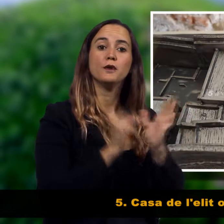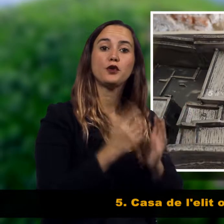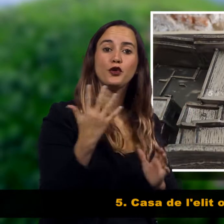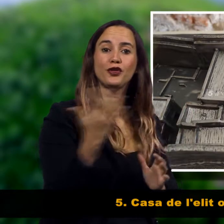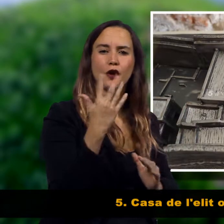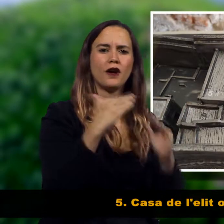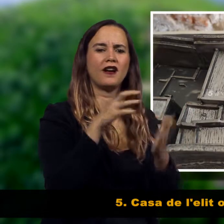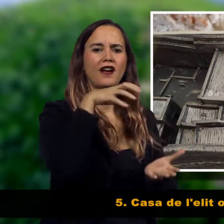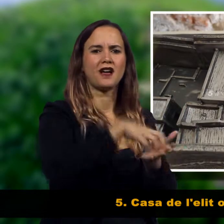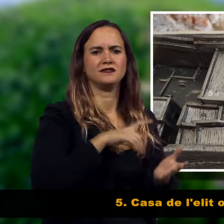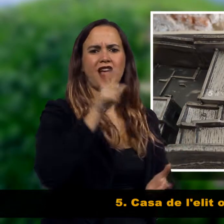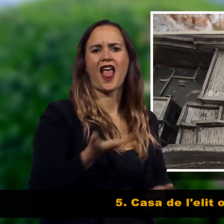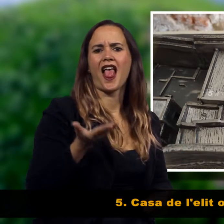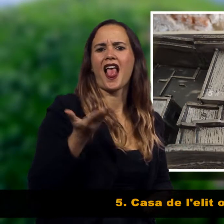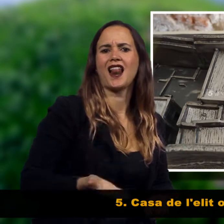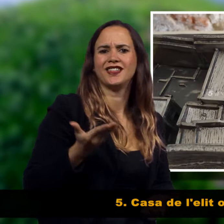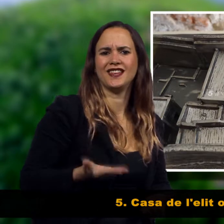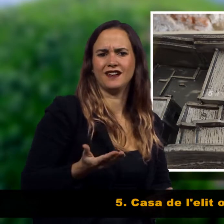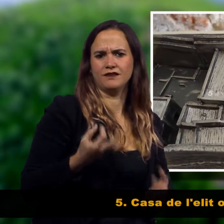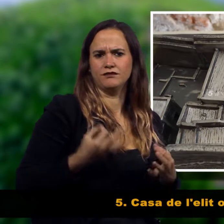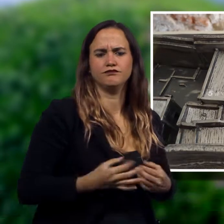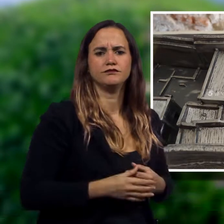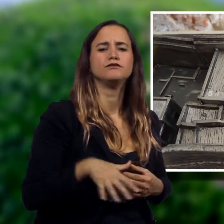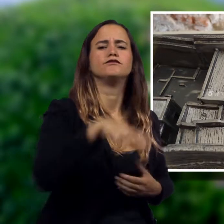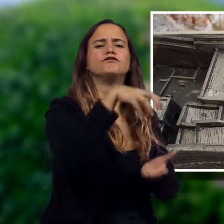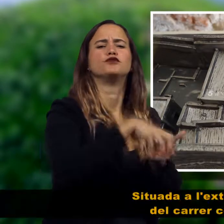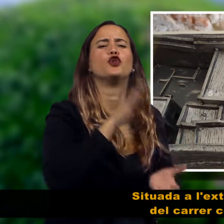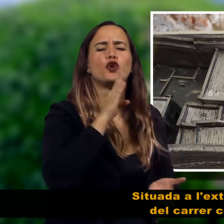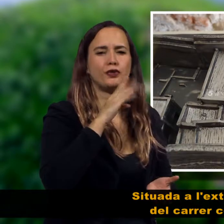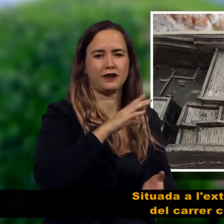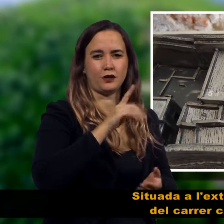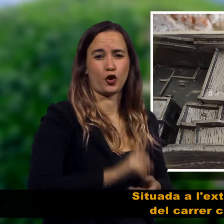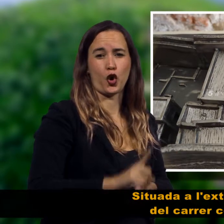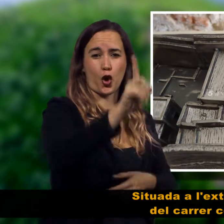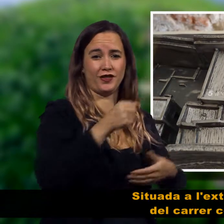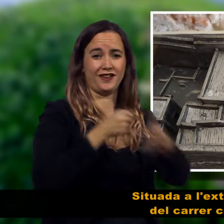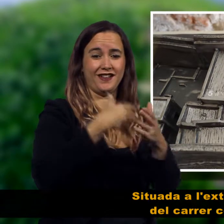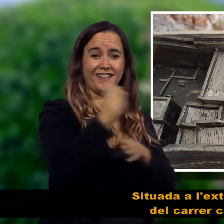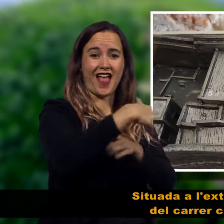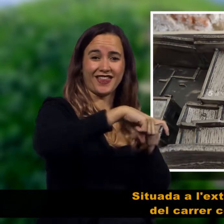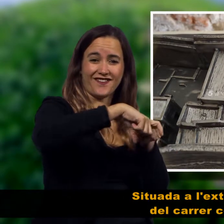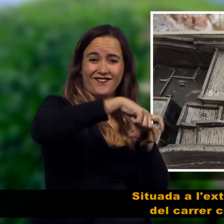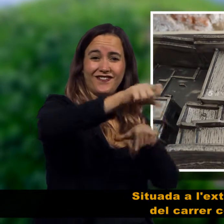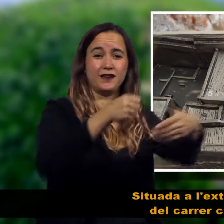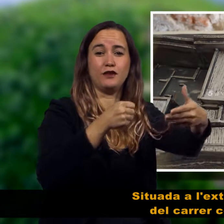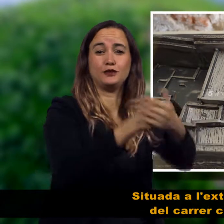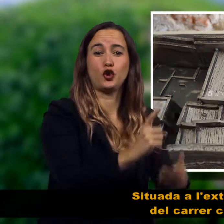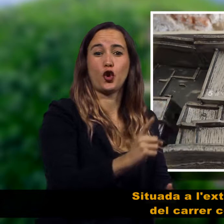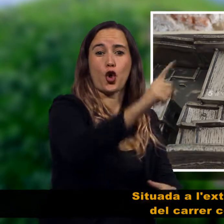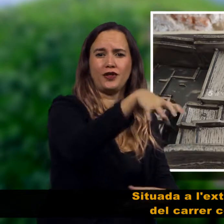5. Casa de l'Alit o del Capdill Situada a l'extrem nord del carrer central, les seves 18